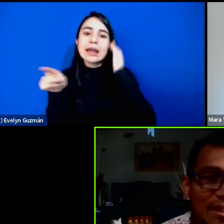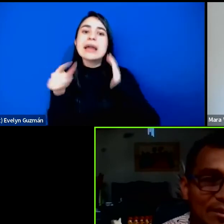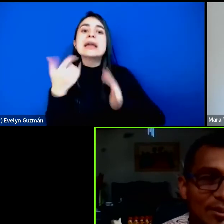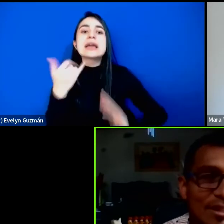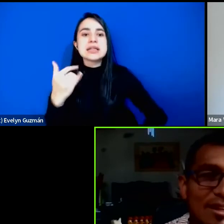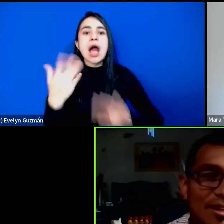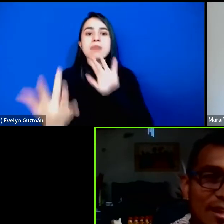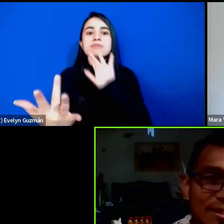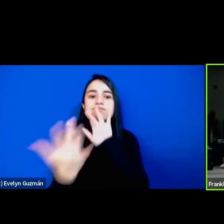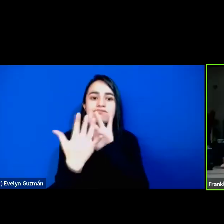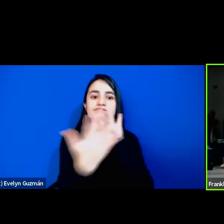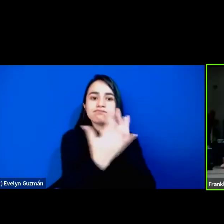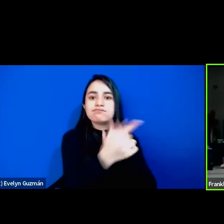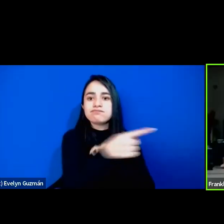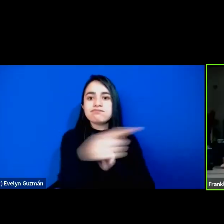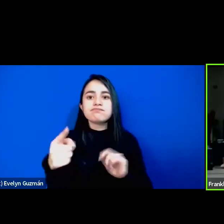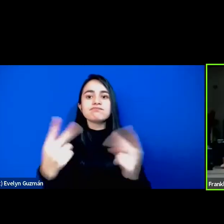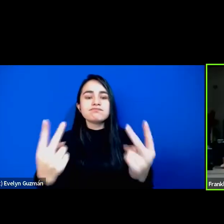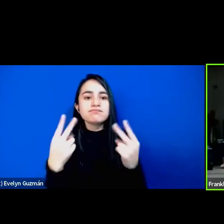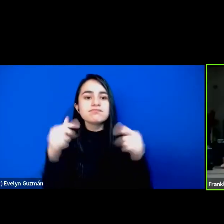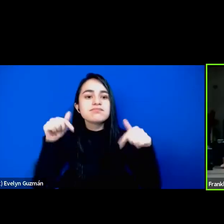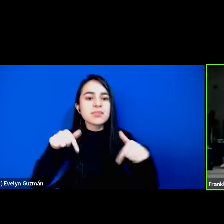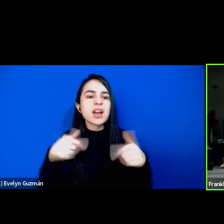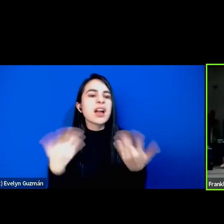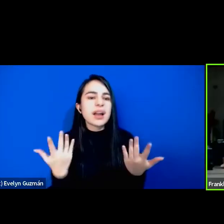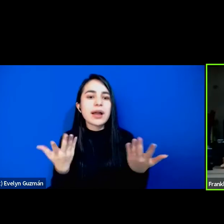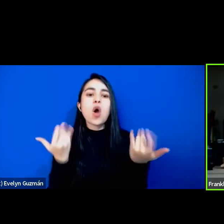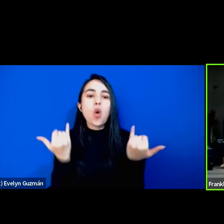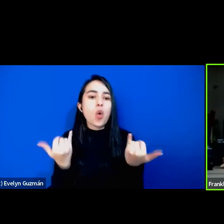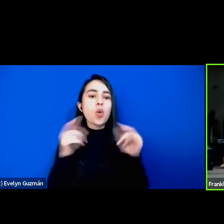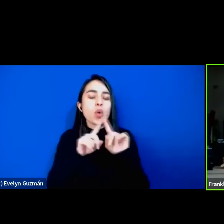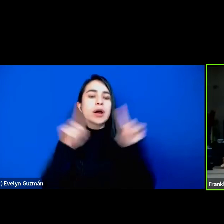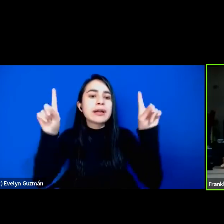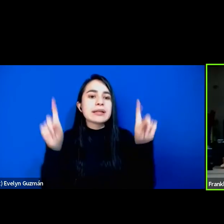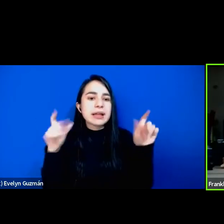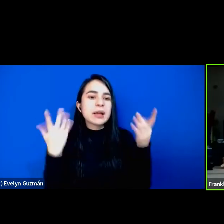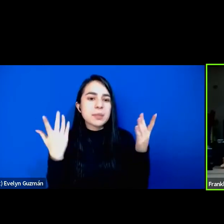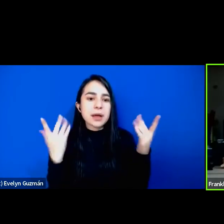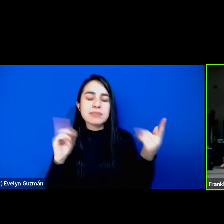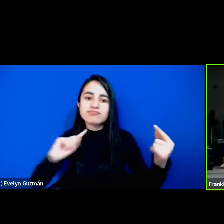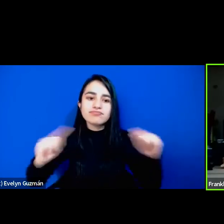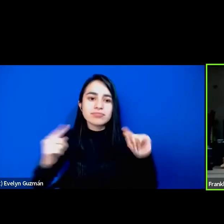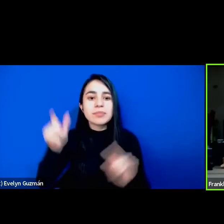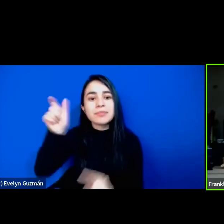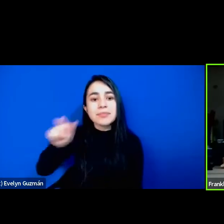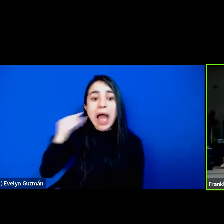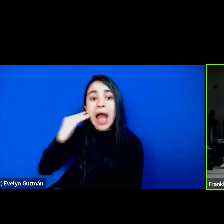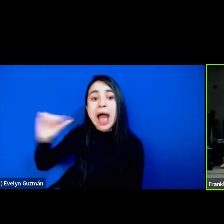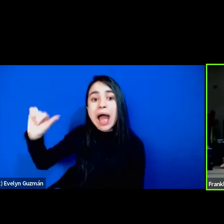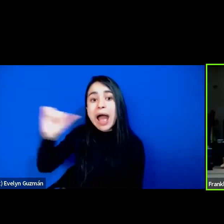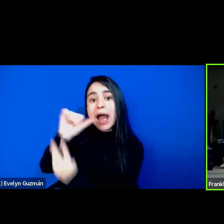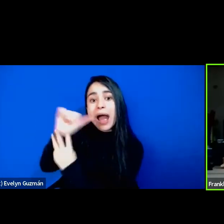conectando estamos aquí en diálogo con unas excelentes invitadas en torno a varias